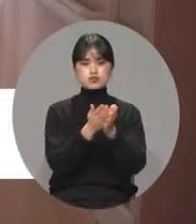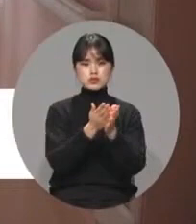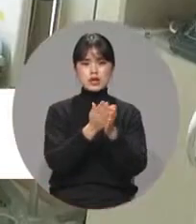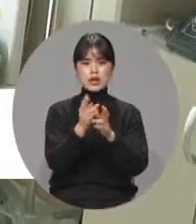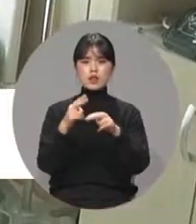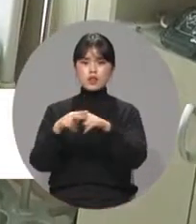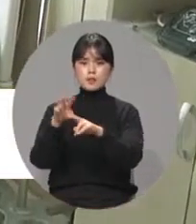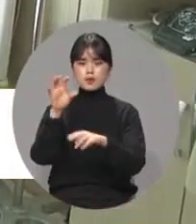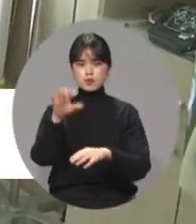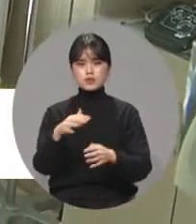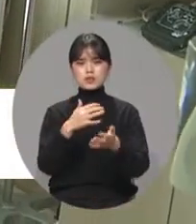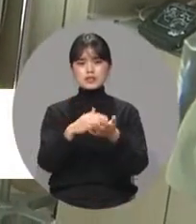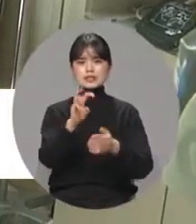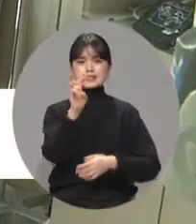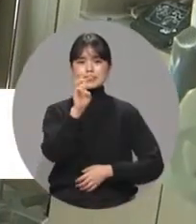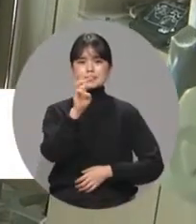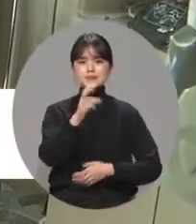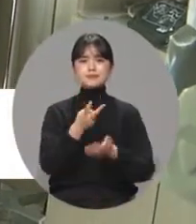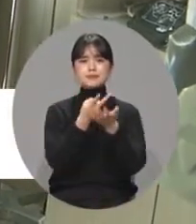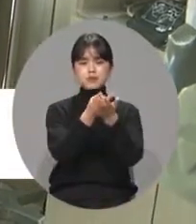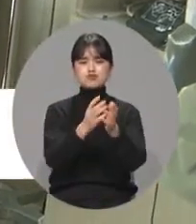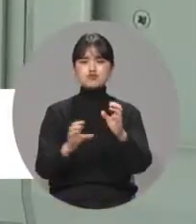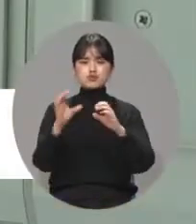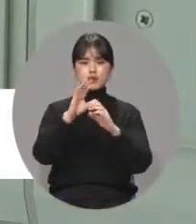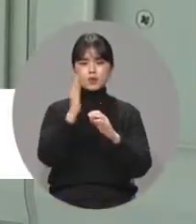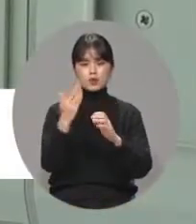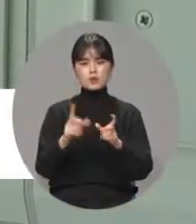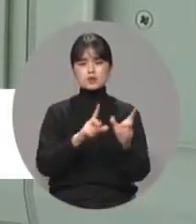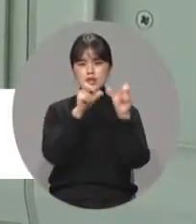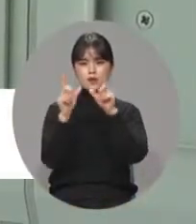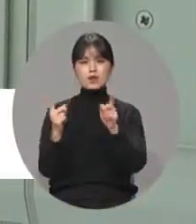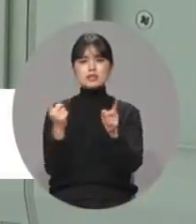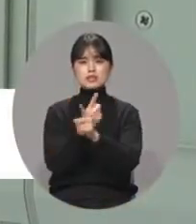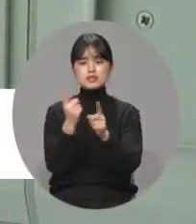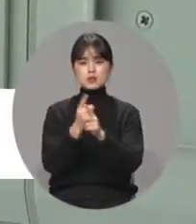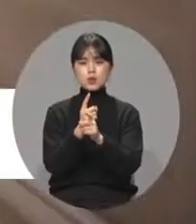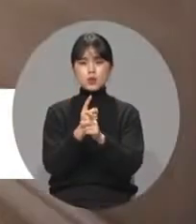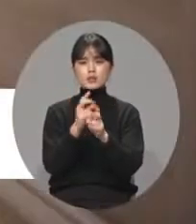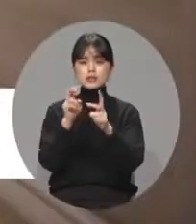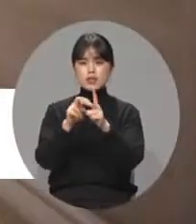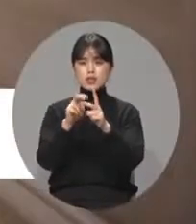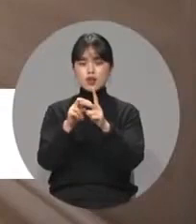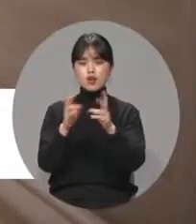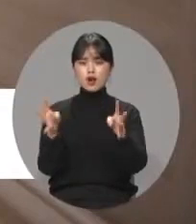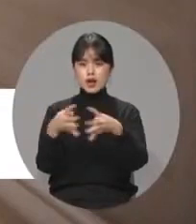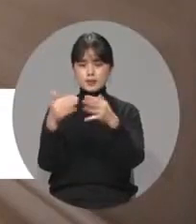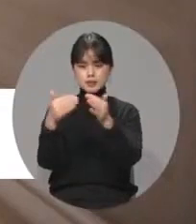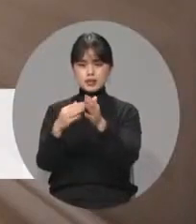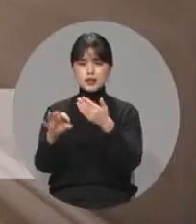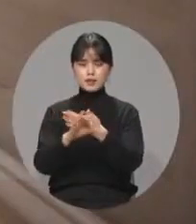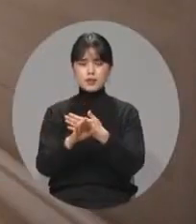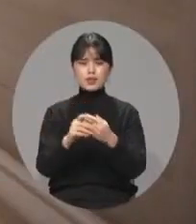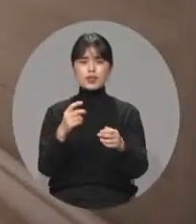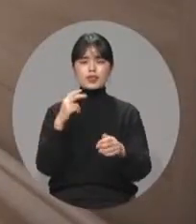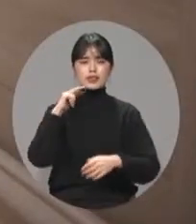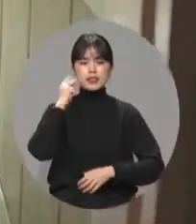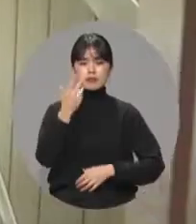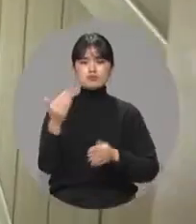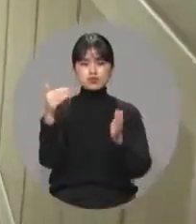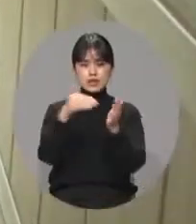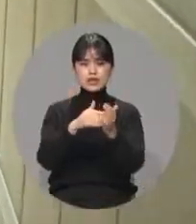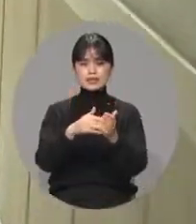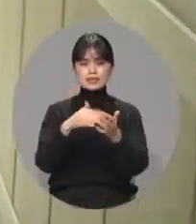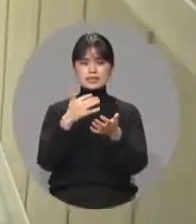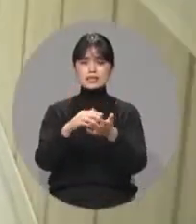30여 개 병상이 추가되고 생활치료센터 협의가 마무리되면 다음 주까지 병상 수가 300여